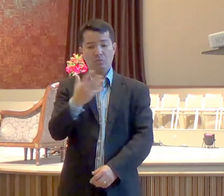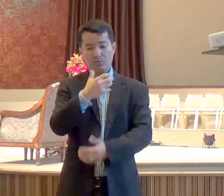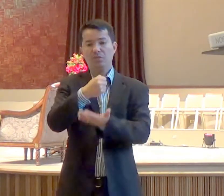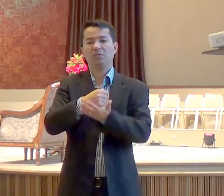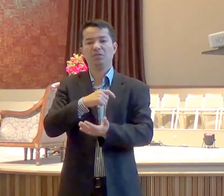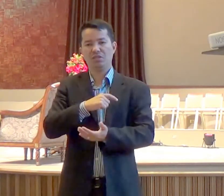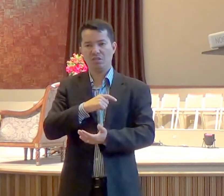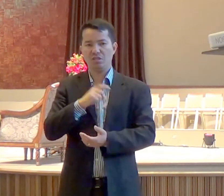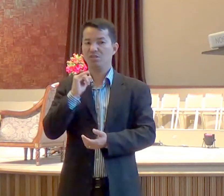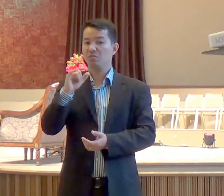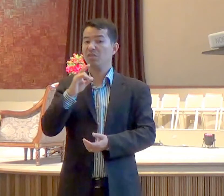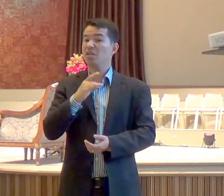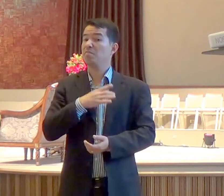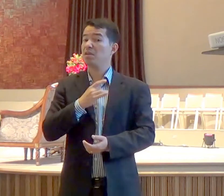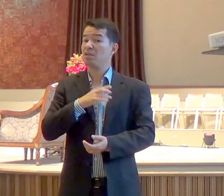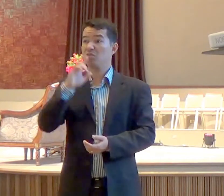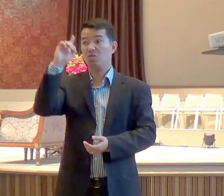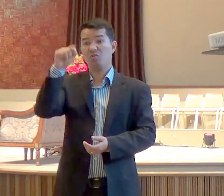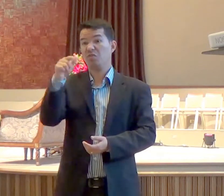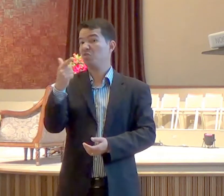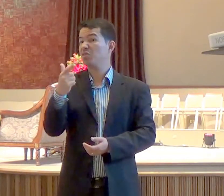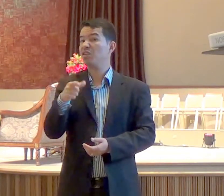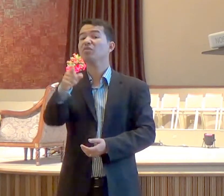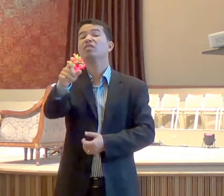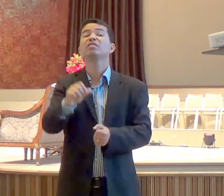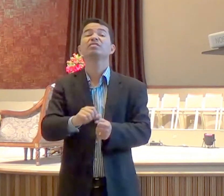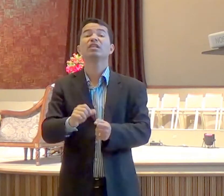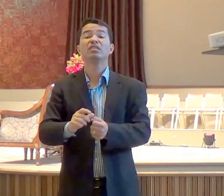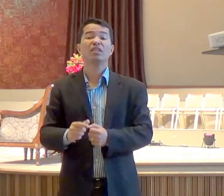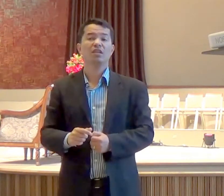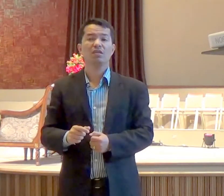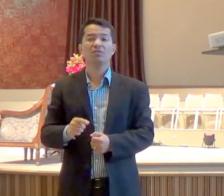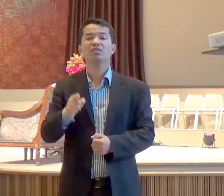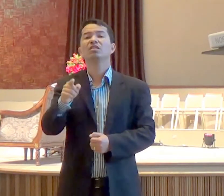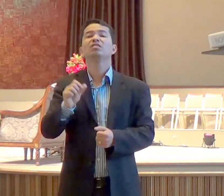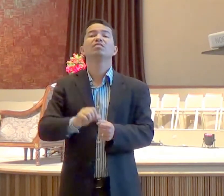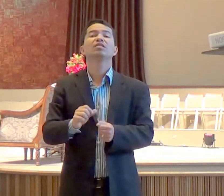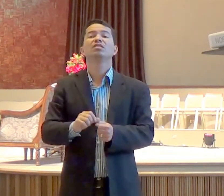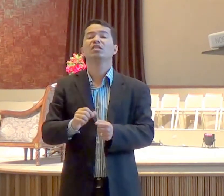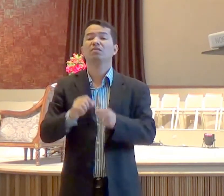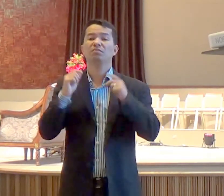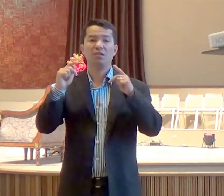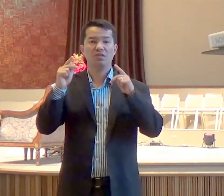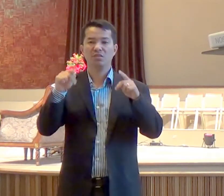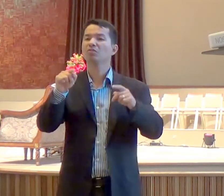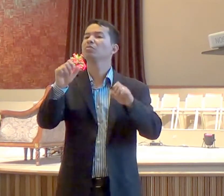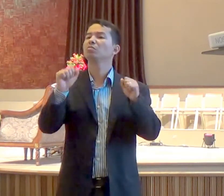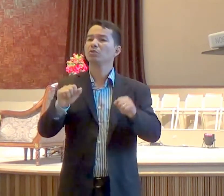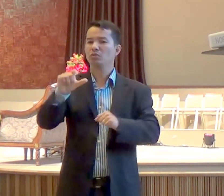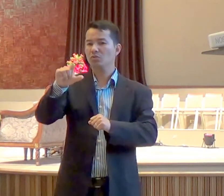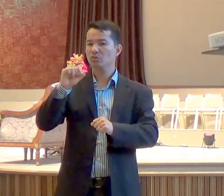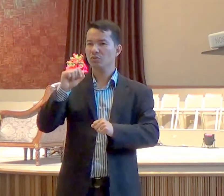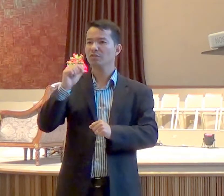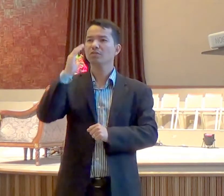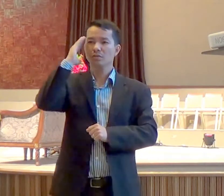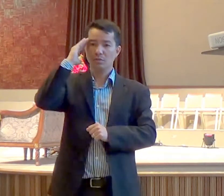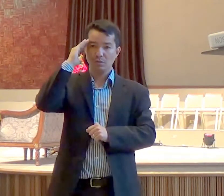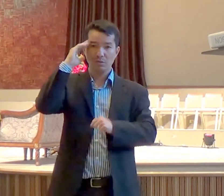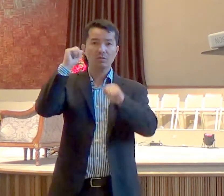o que é precisamos fazer hoje? O que é você vai fazer com essa mensagem? Você pode escolher sair daqui, e comer frango